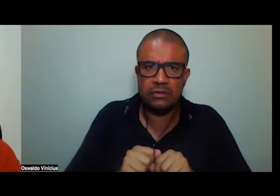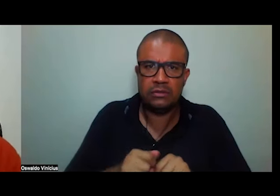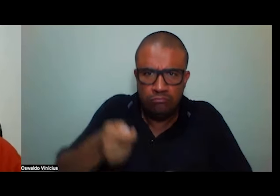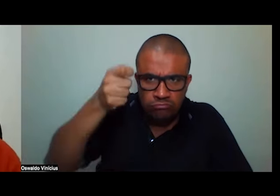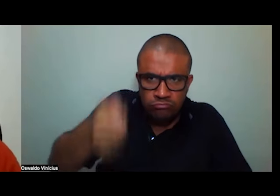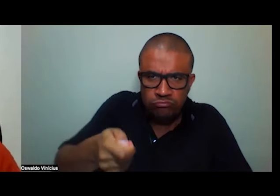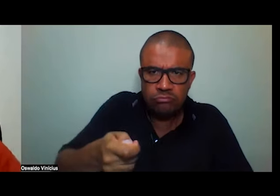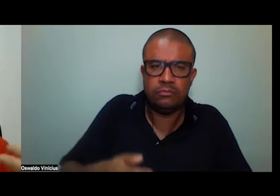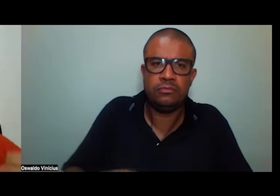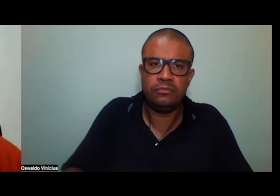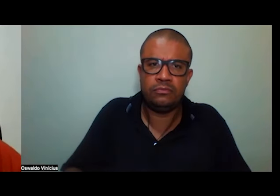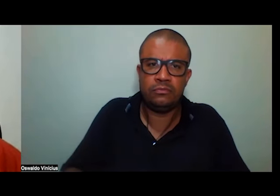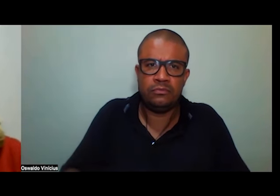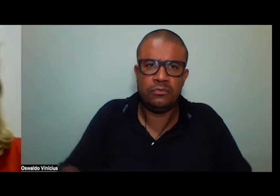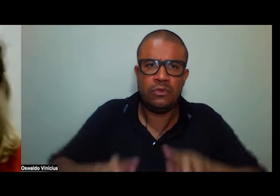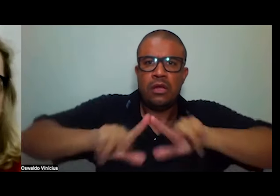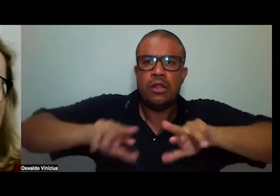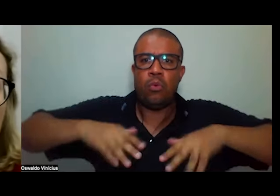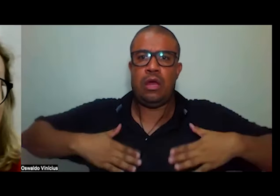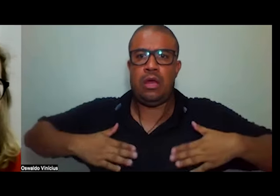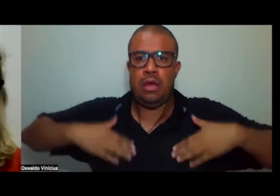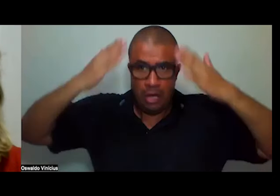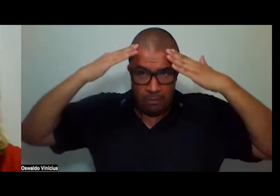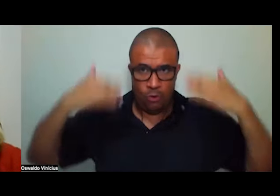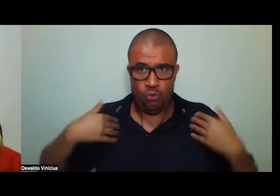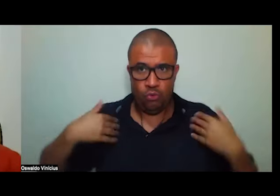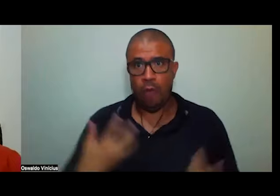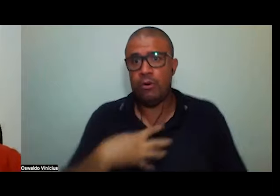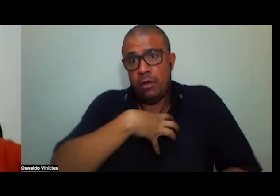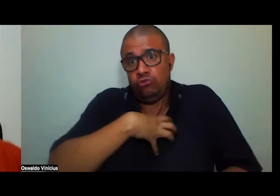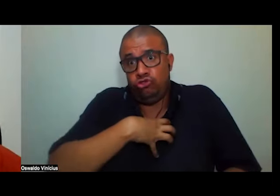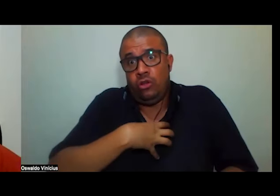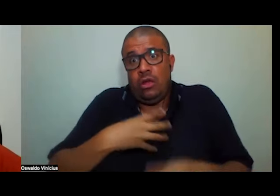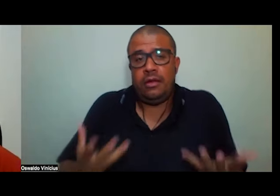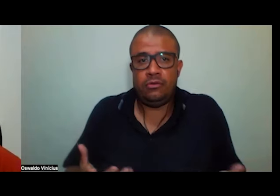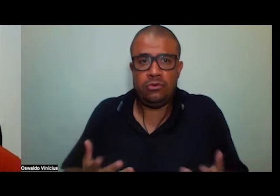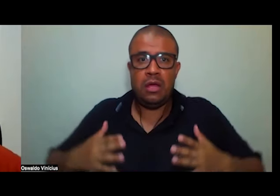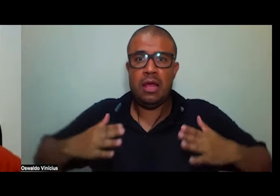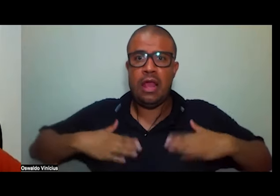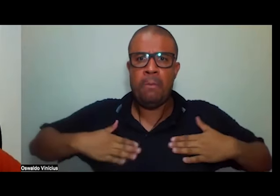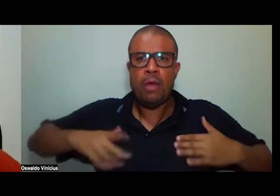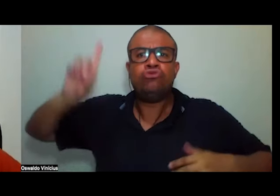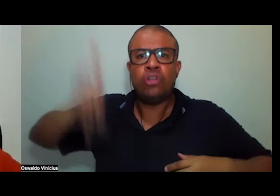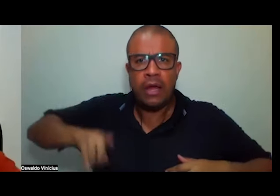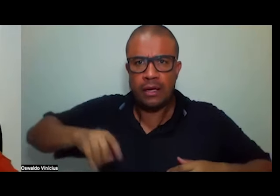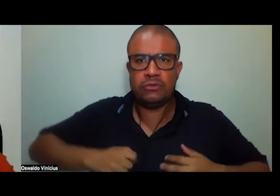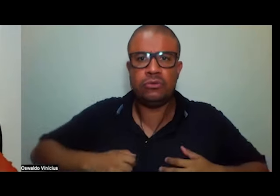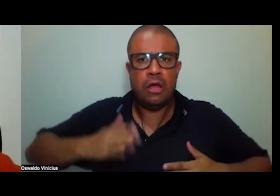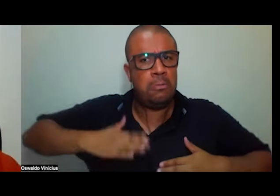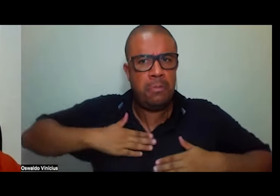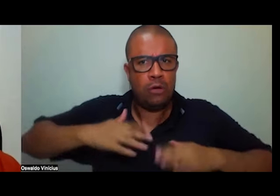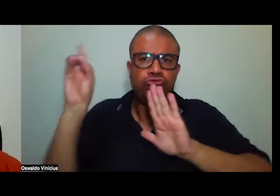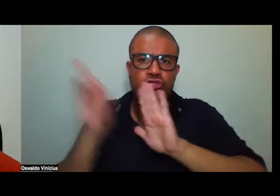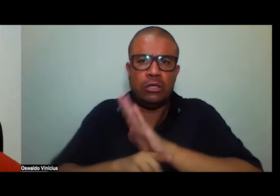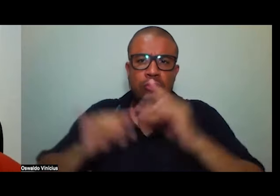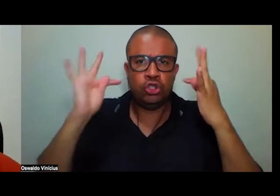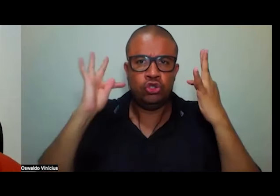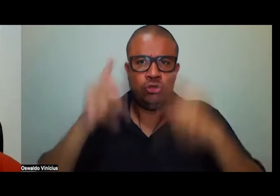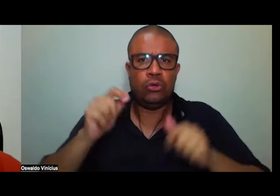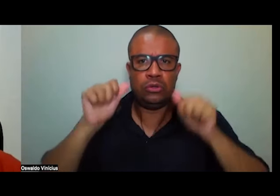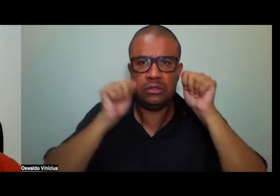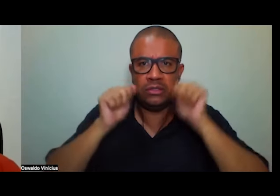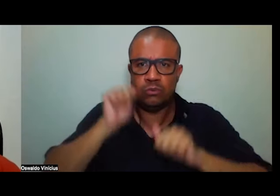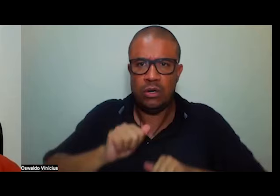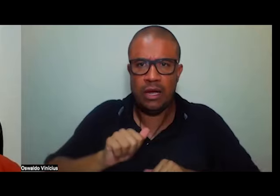porque o que estava em juízo não era o meu corpo o meu jeito de ser o que estava em juízo era o meu direito e não só meu era o de todas as mulheres